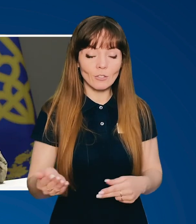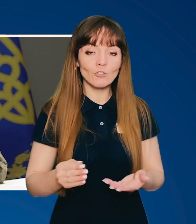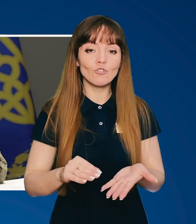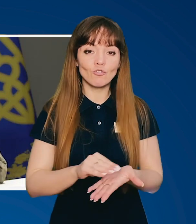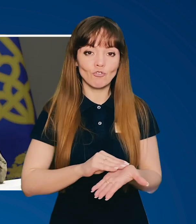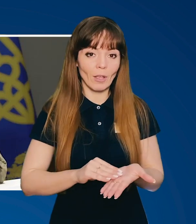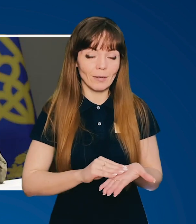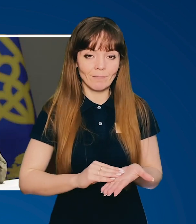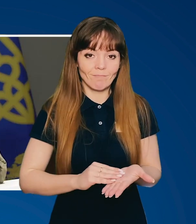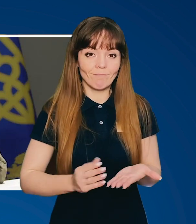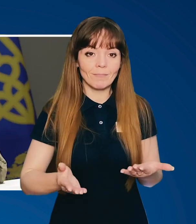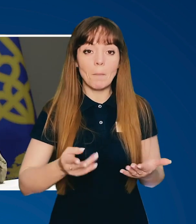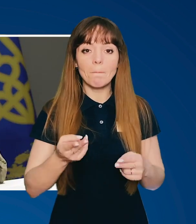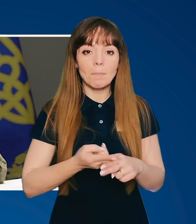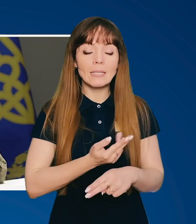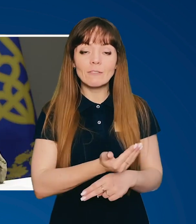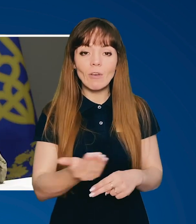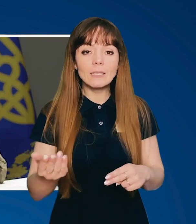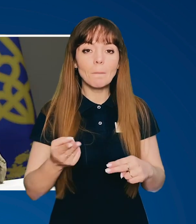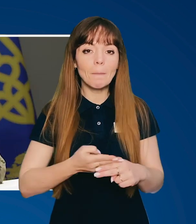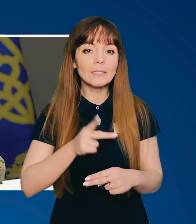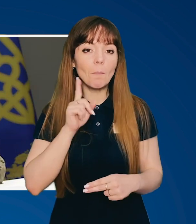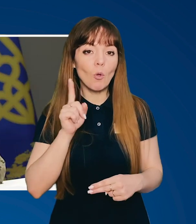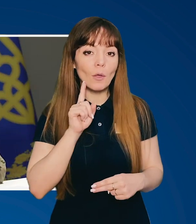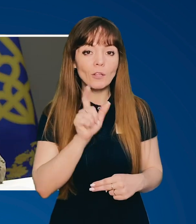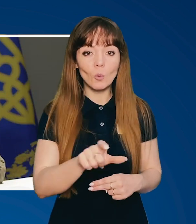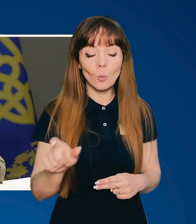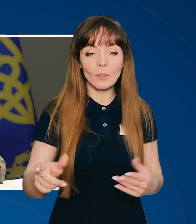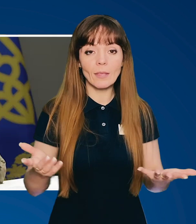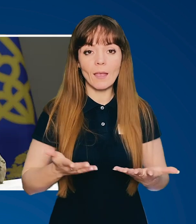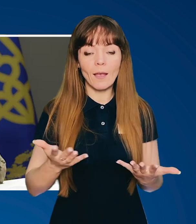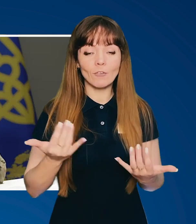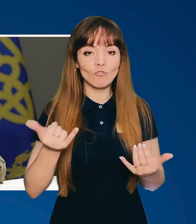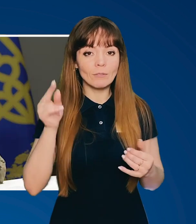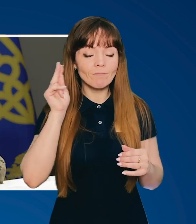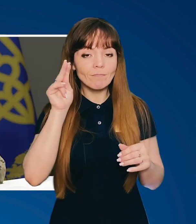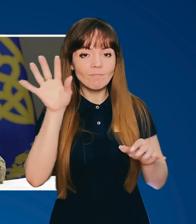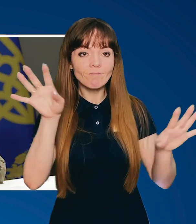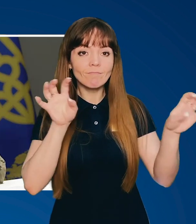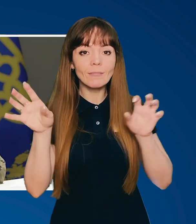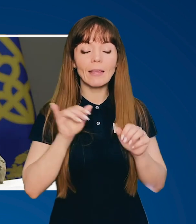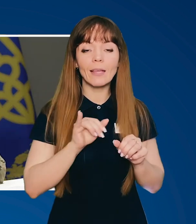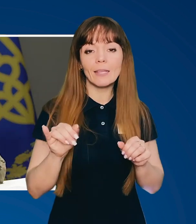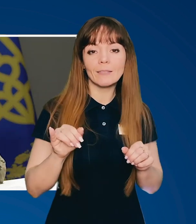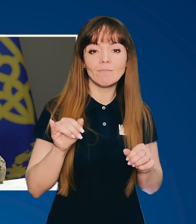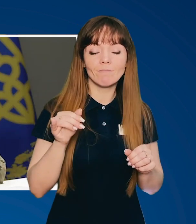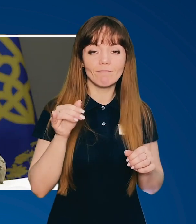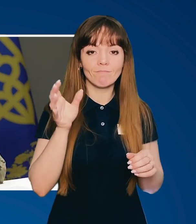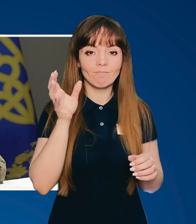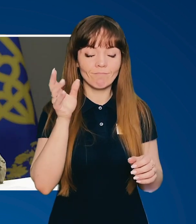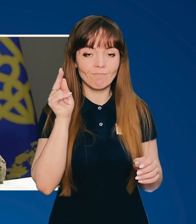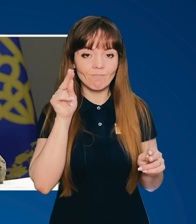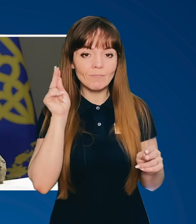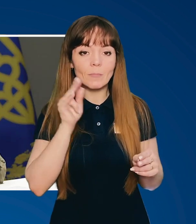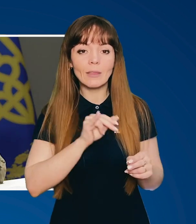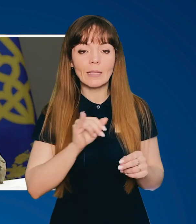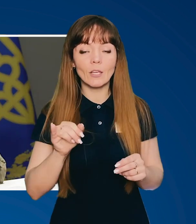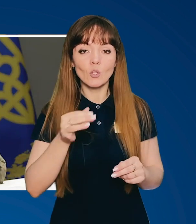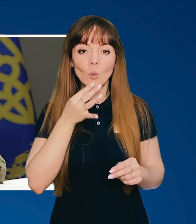ще раз повторюсь, без вас, без молодих людей, які набираються знань та досвіду, все це будувати